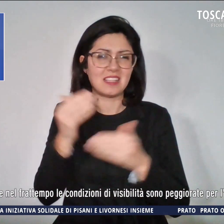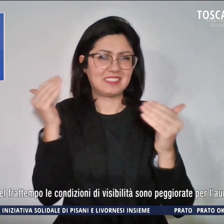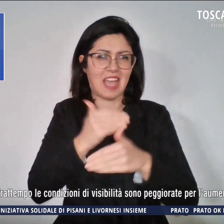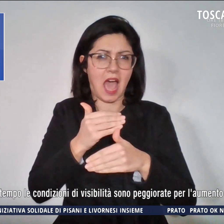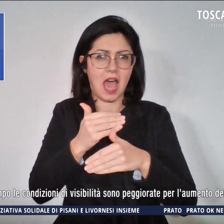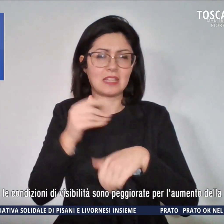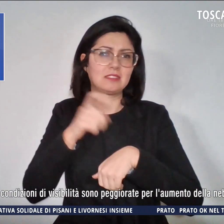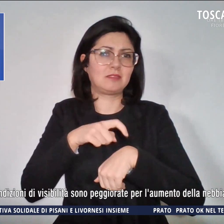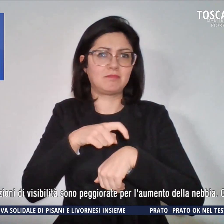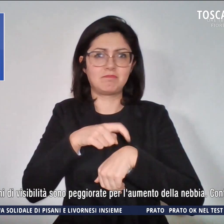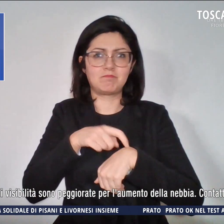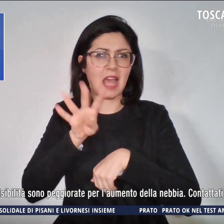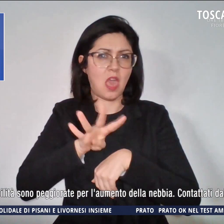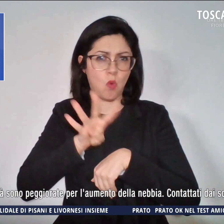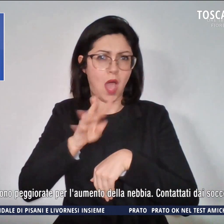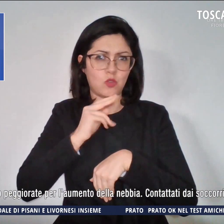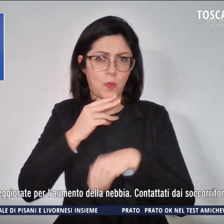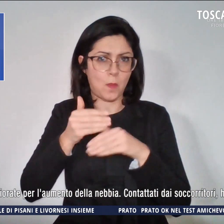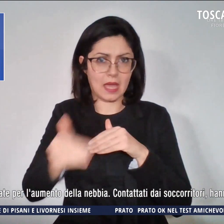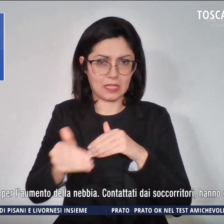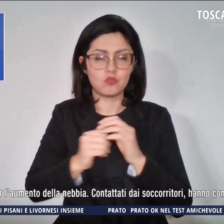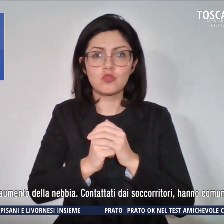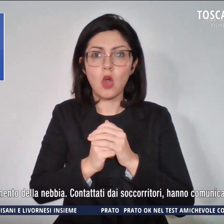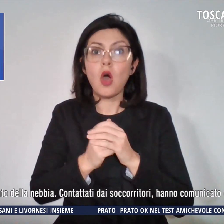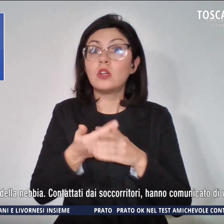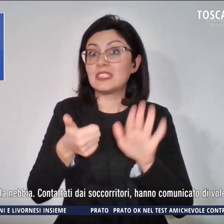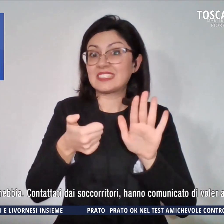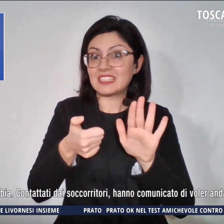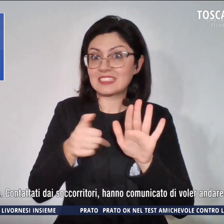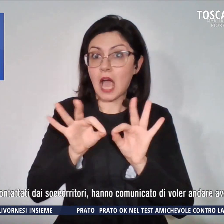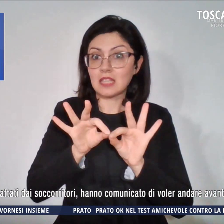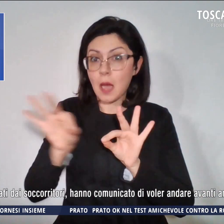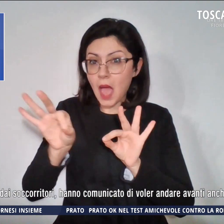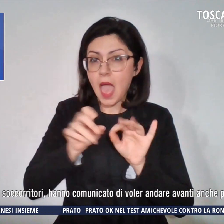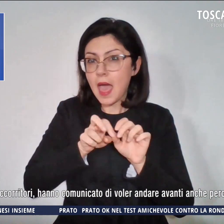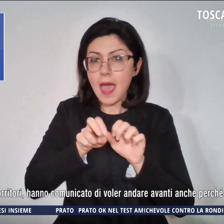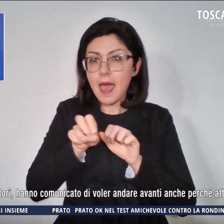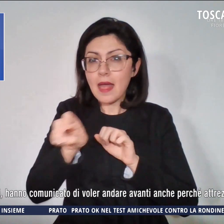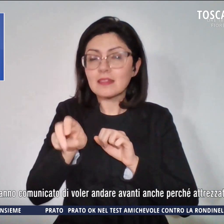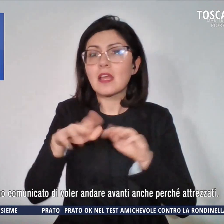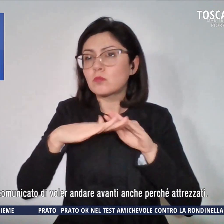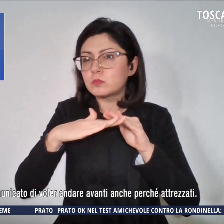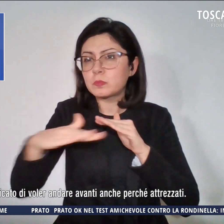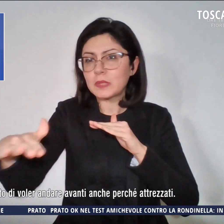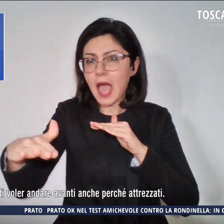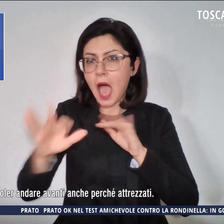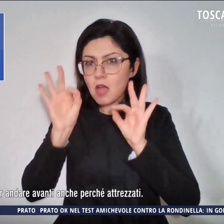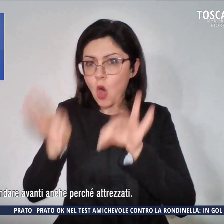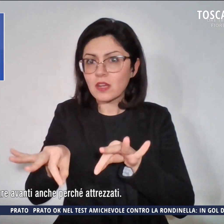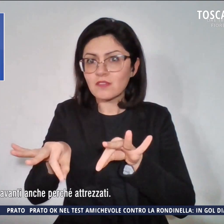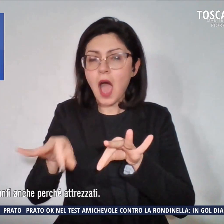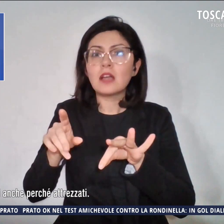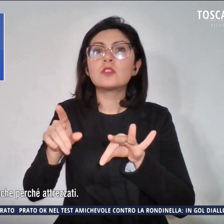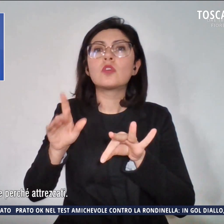Dopo aver superato i primi 60 metri di dislivello, sono giunti ad un pianoro dove hanno trovato lungo il